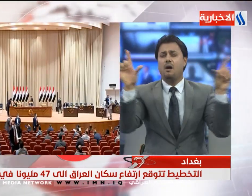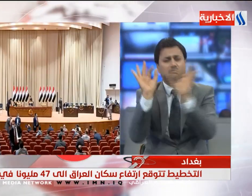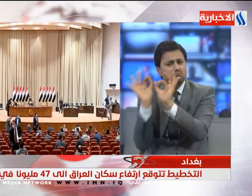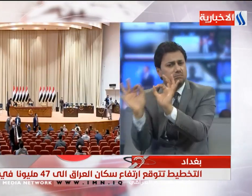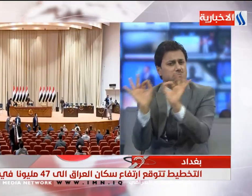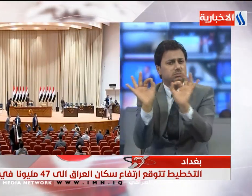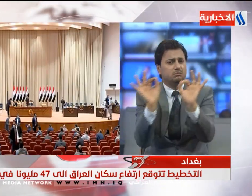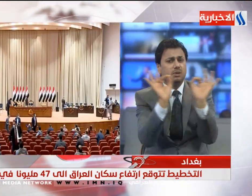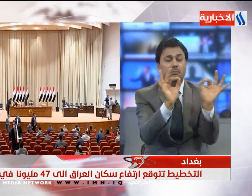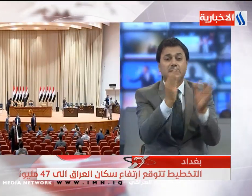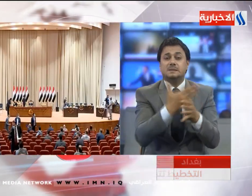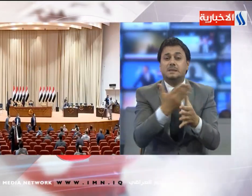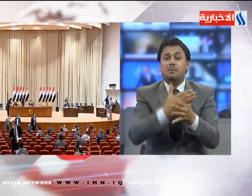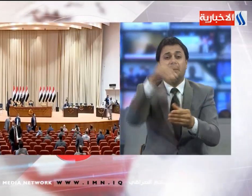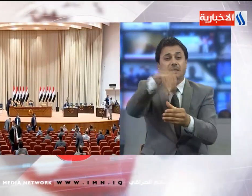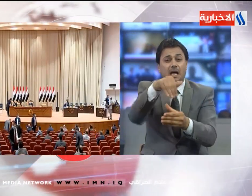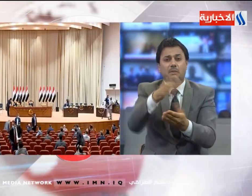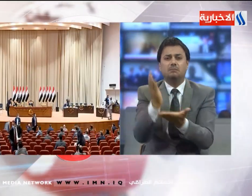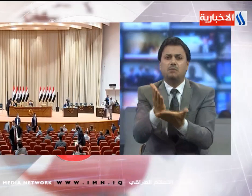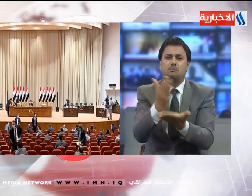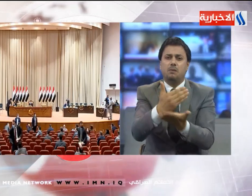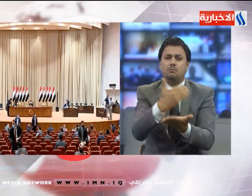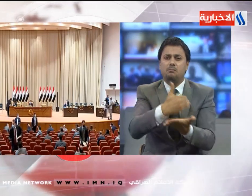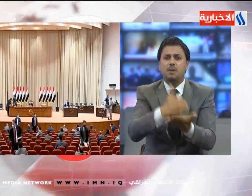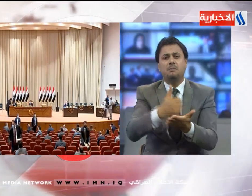لتقسيم الدوار الانتخابية